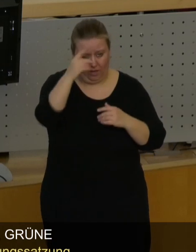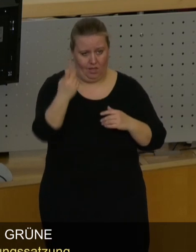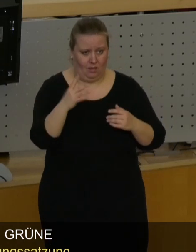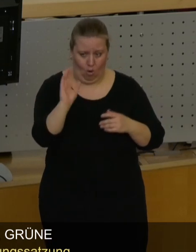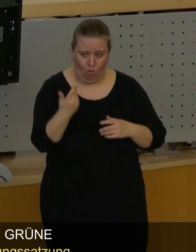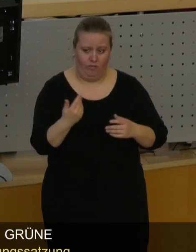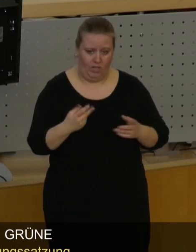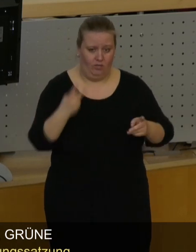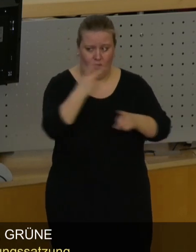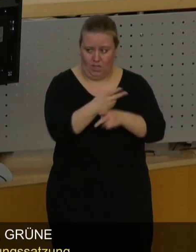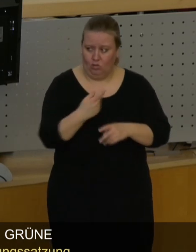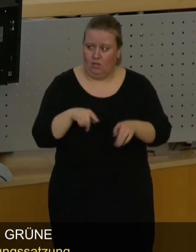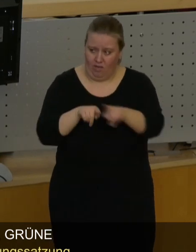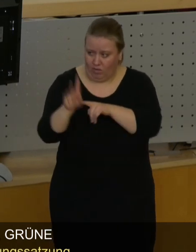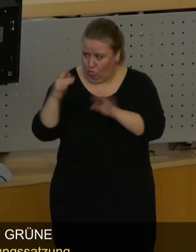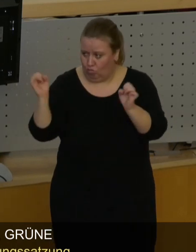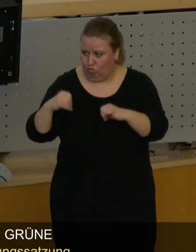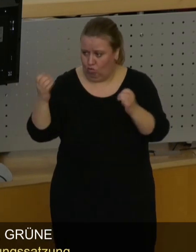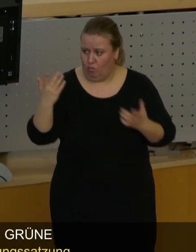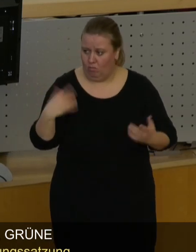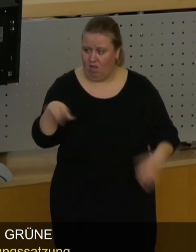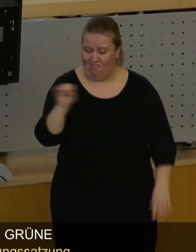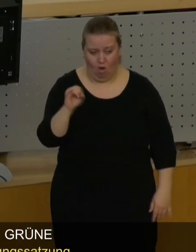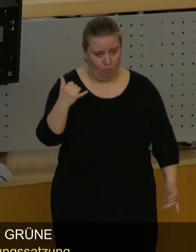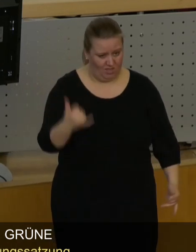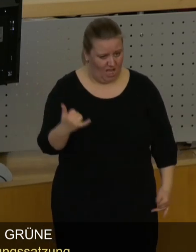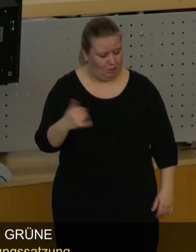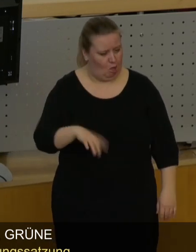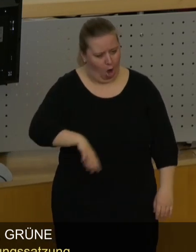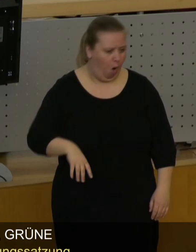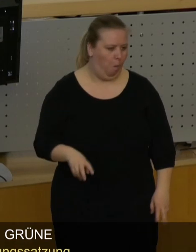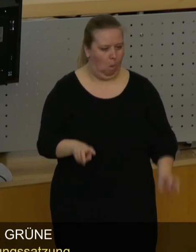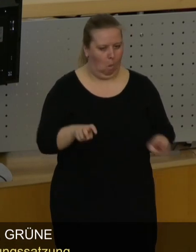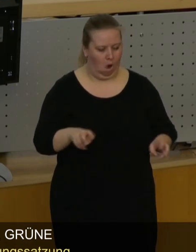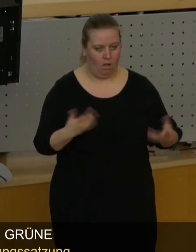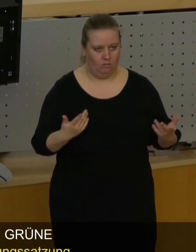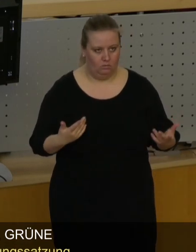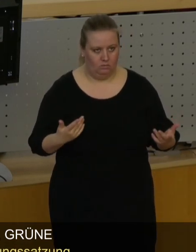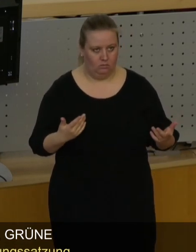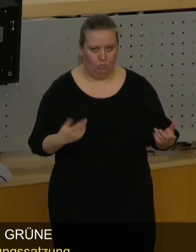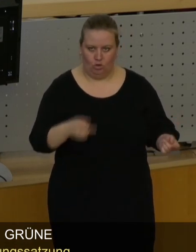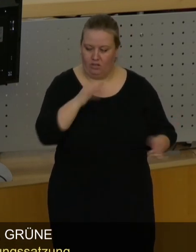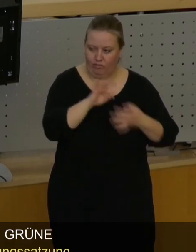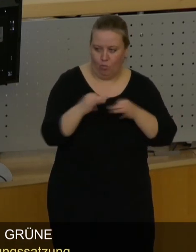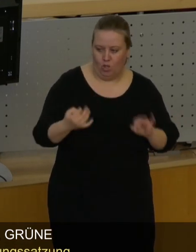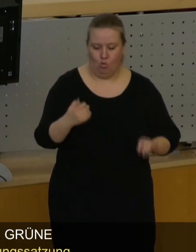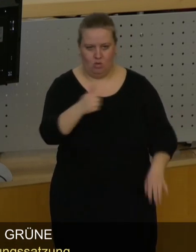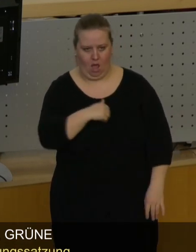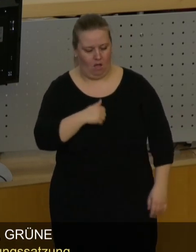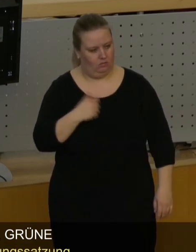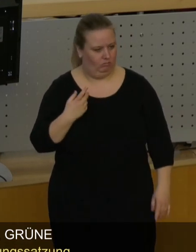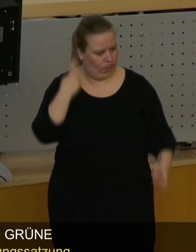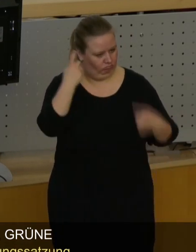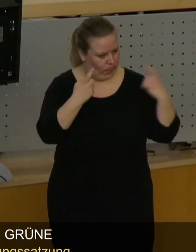Vertreter der FDP dem zugestimmt haben. Warum Sie jetzt heute kneifen, warum Sie heute formulieren und Angst haben,